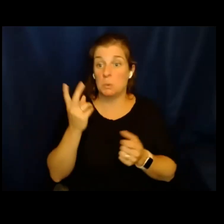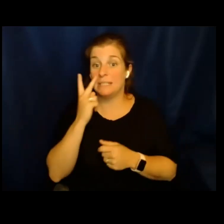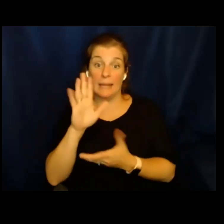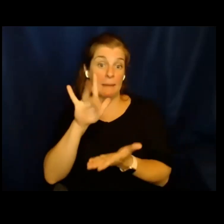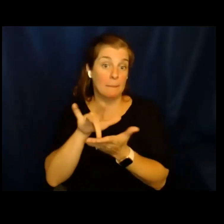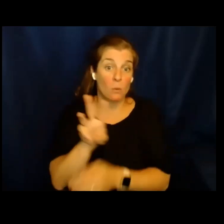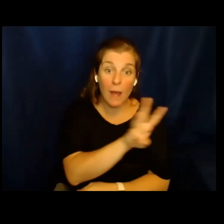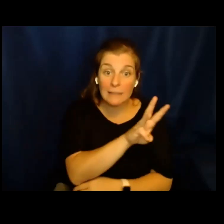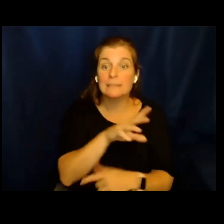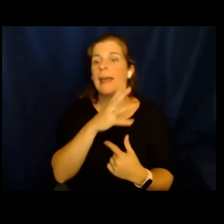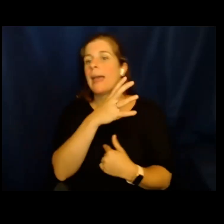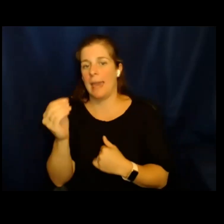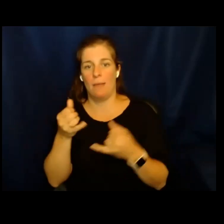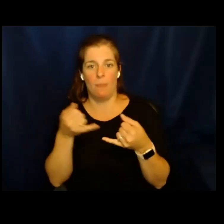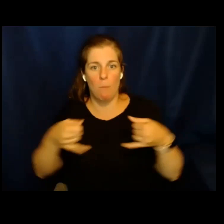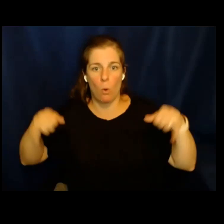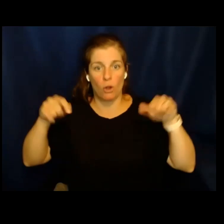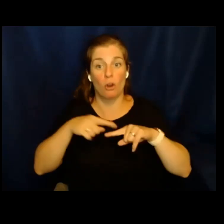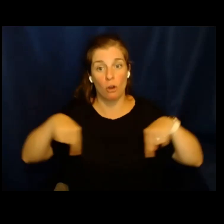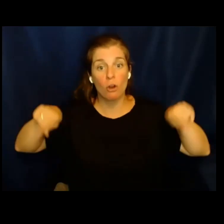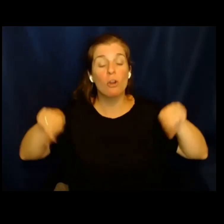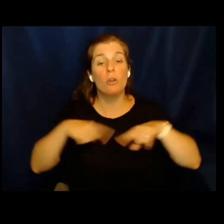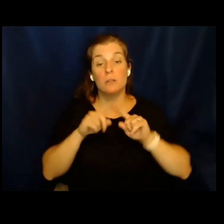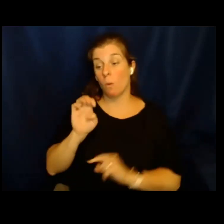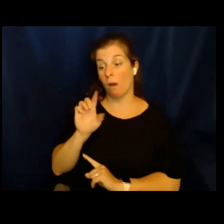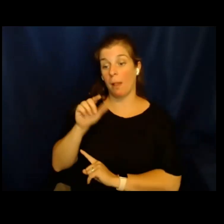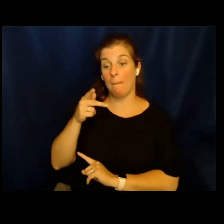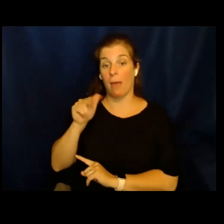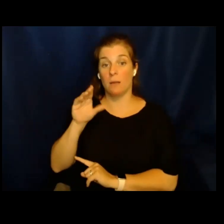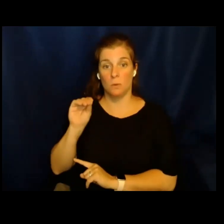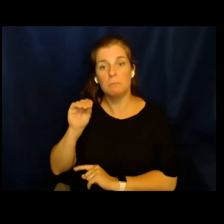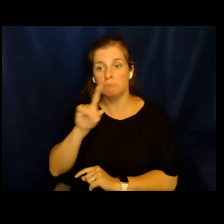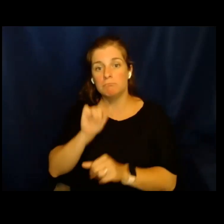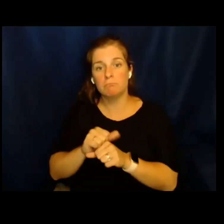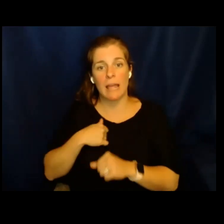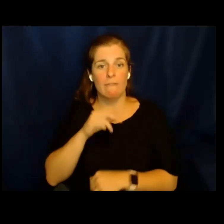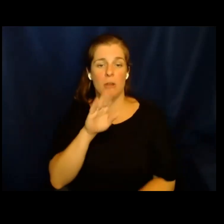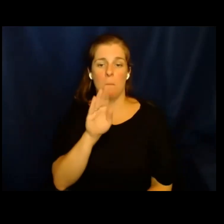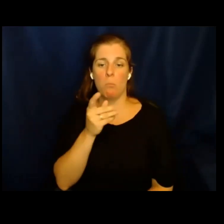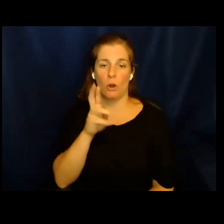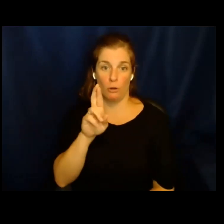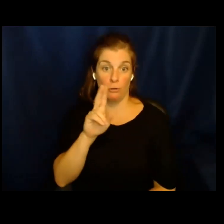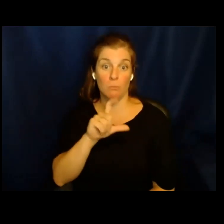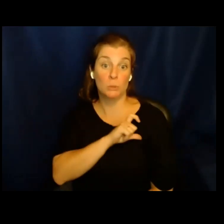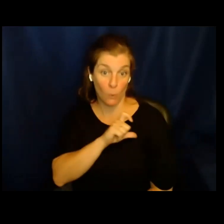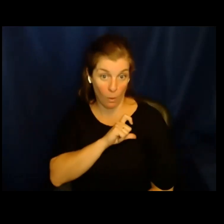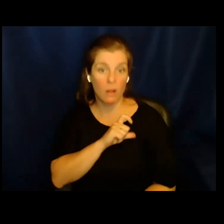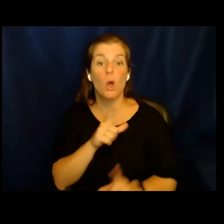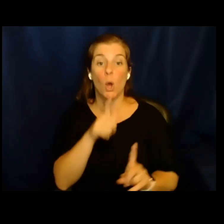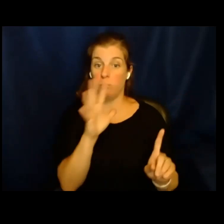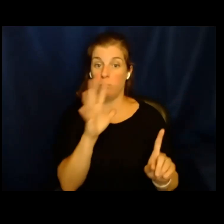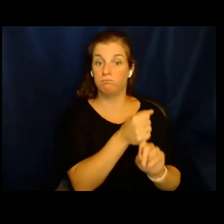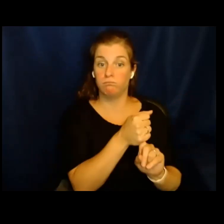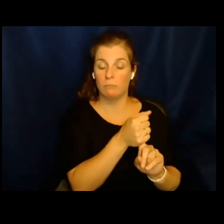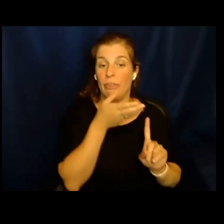instalaciones que ven en el interior del país y en la frontera, también en el paso, como dije anteriormente, tenemos a la patrulla fronteriza que